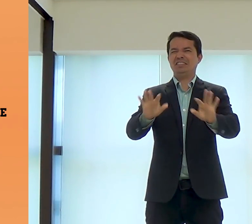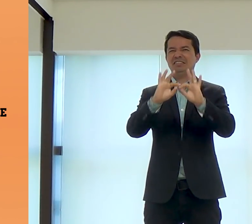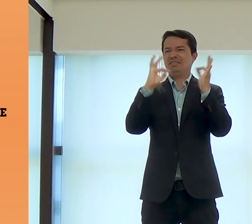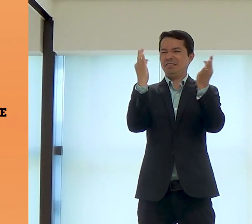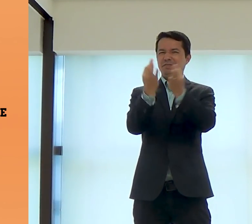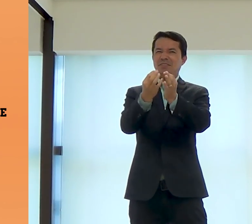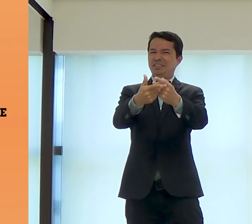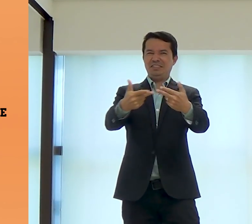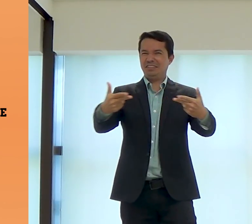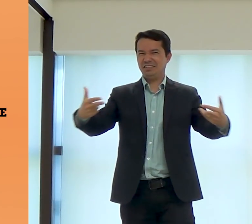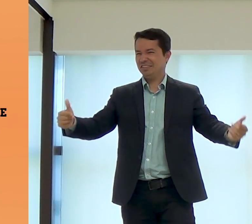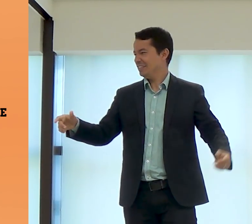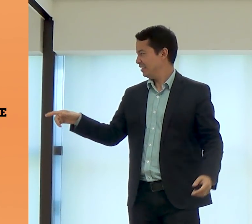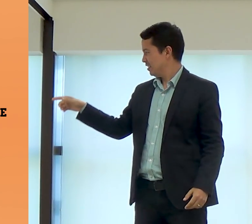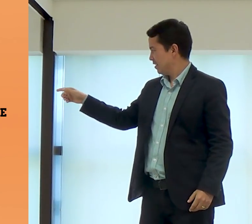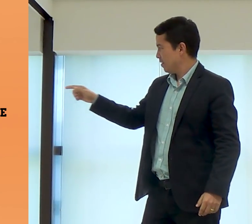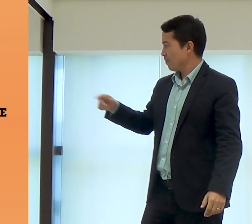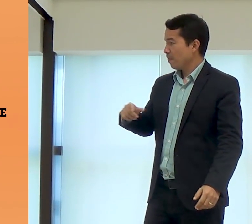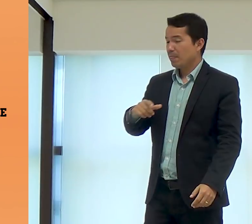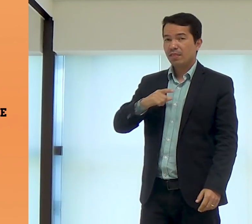né? Usar isso do que parente.